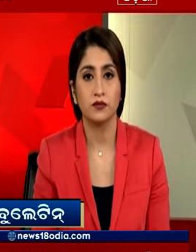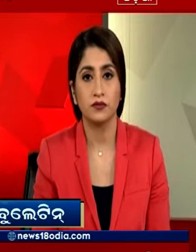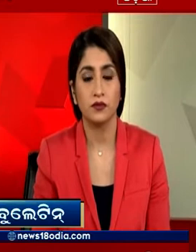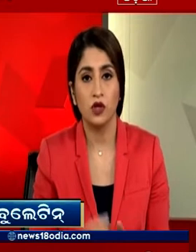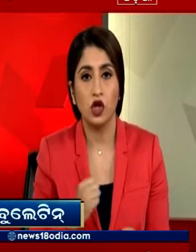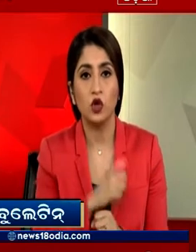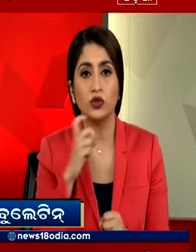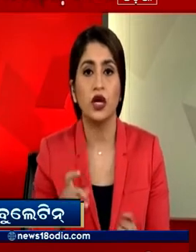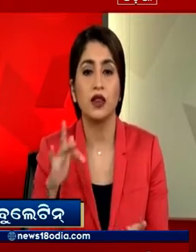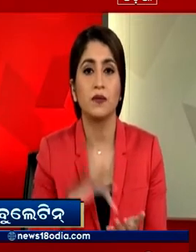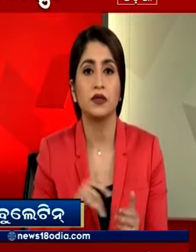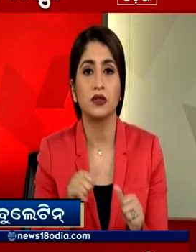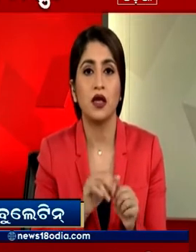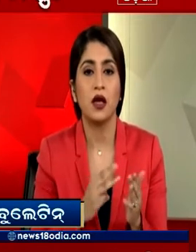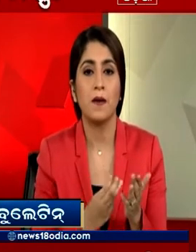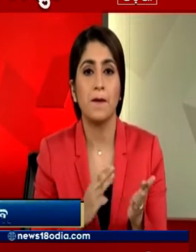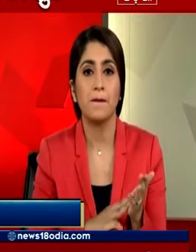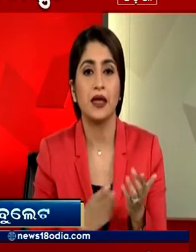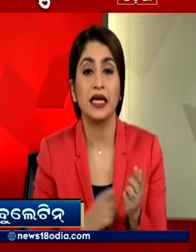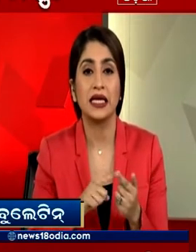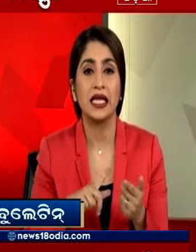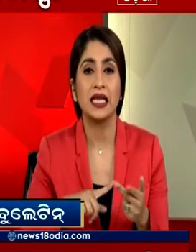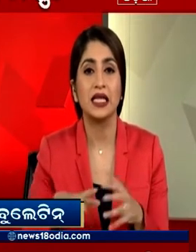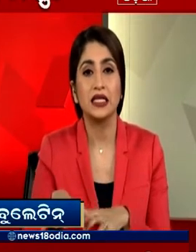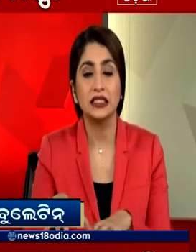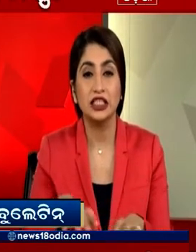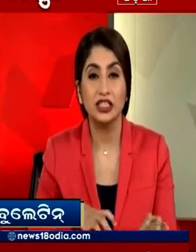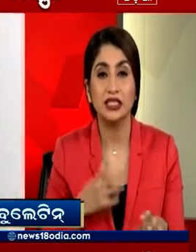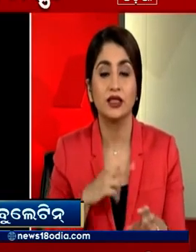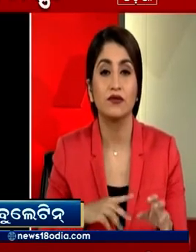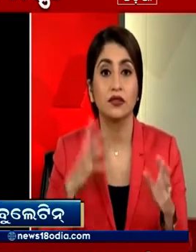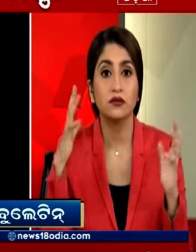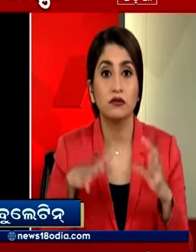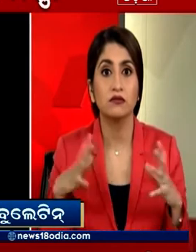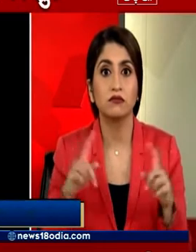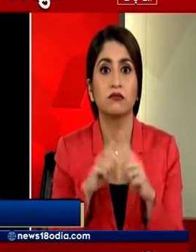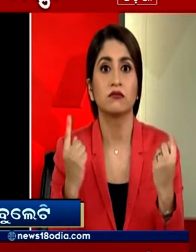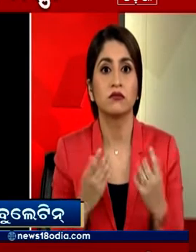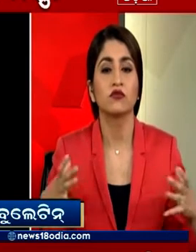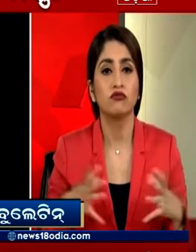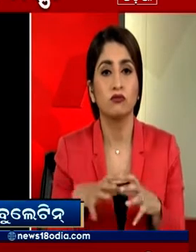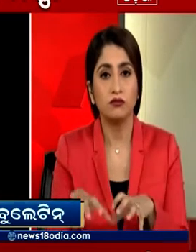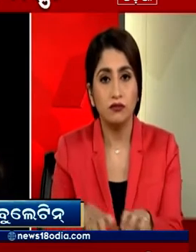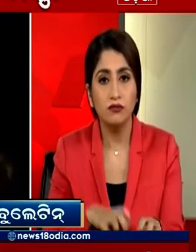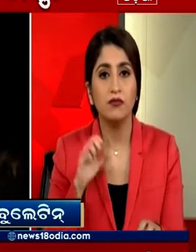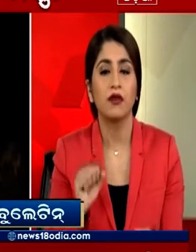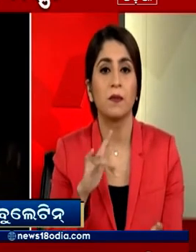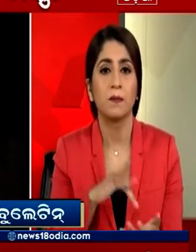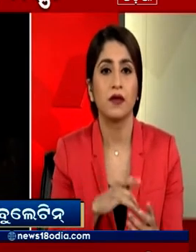गुच्राप के अम्रेली में शेरों का जुंड देखने से देहशब फैल गई शेरों का ये जुंड अम्देली के खंबा इलाके में